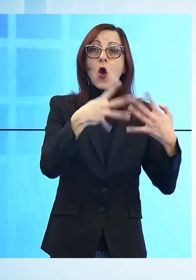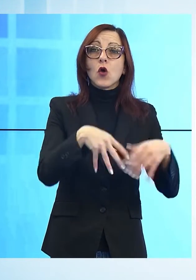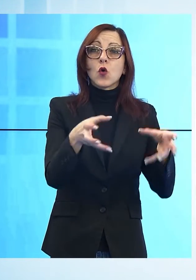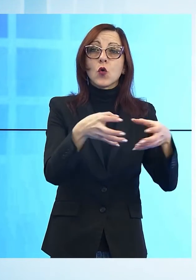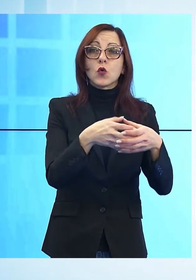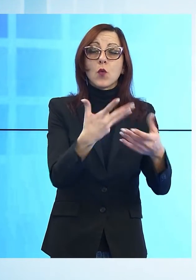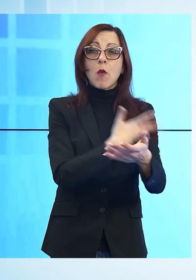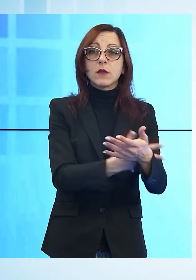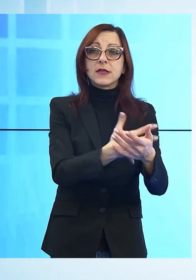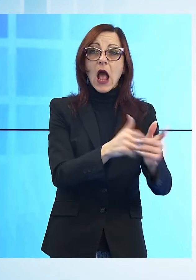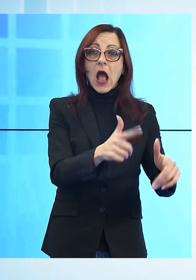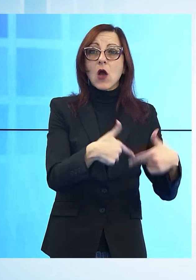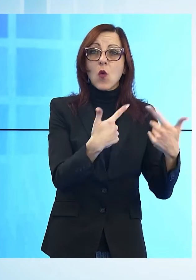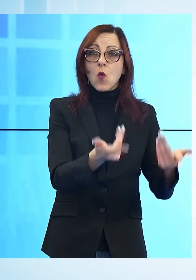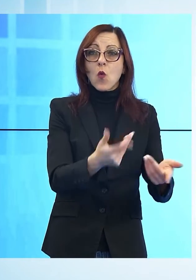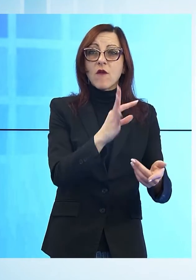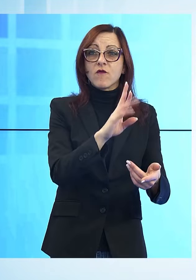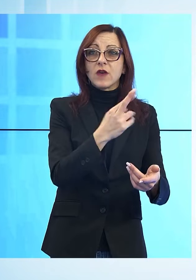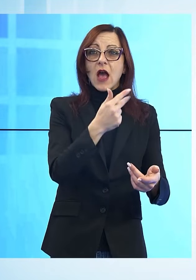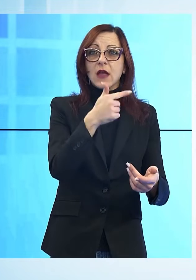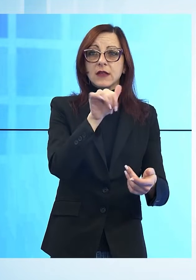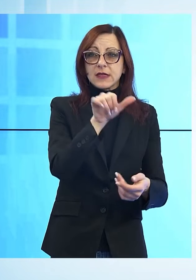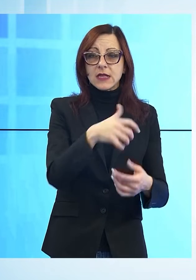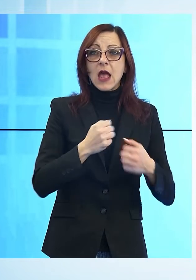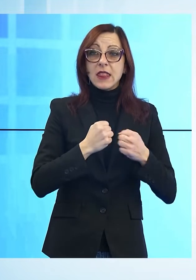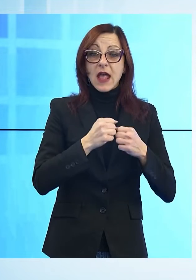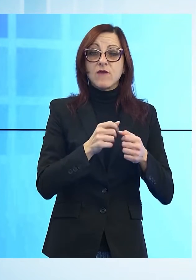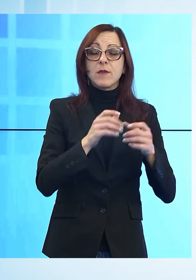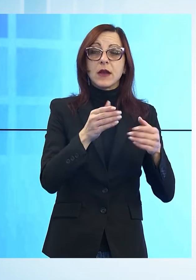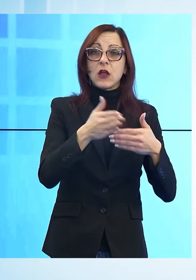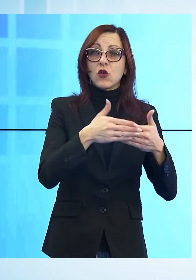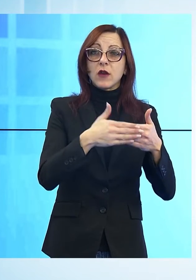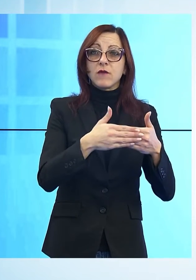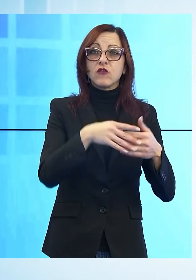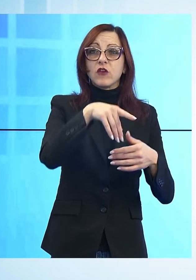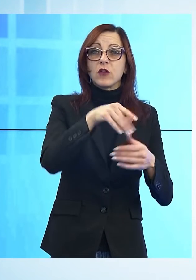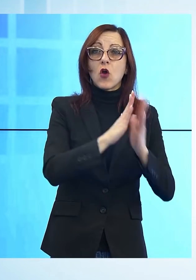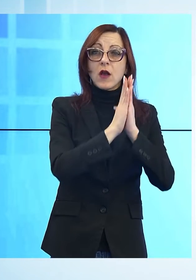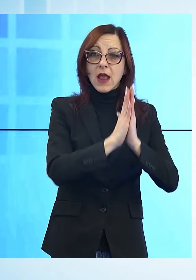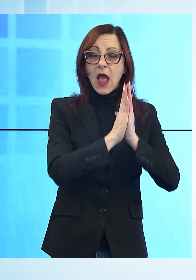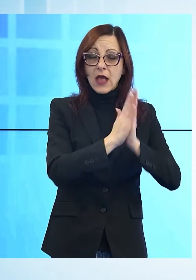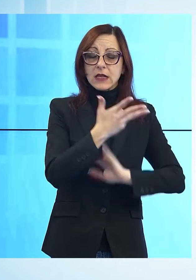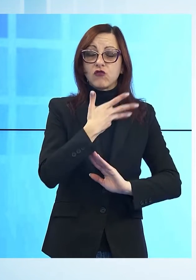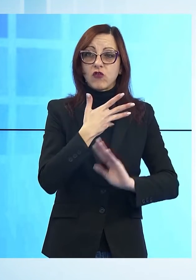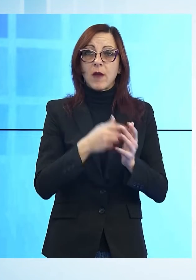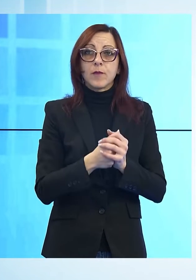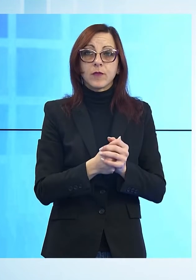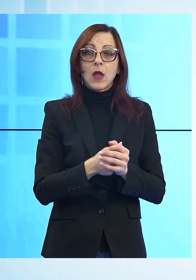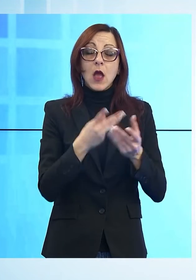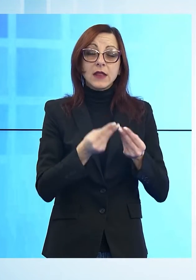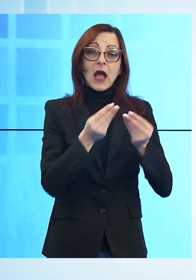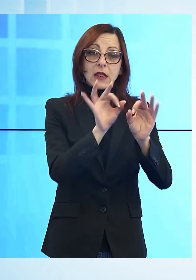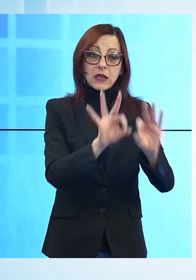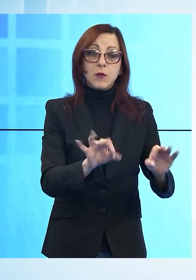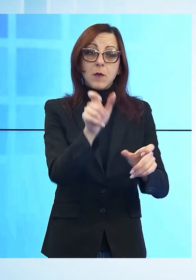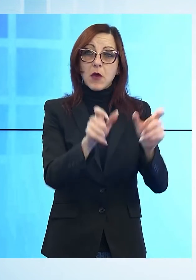gruppo dei donatori di sangue Fratres, il posizionamento di un defibrillatore nei pressi della Pieve, strumento messo a disposizione della comunità, ma